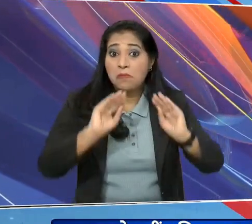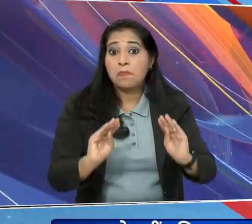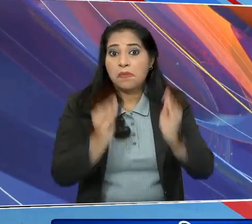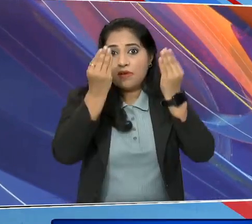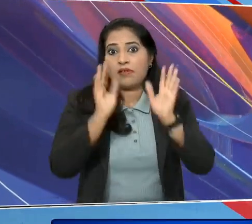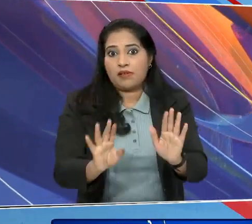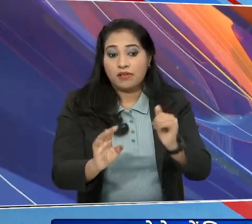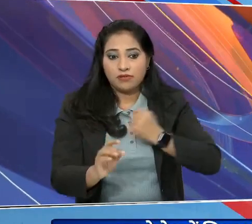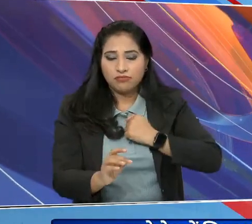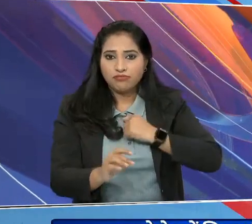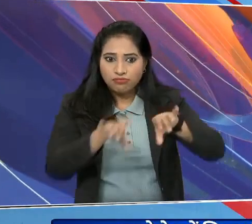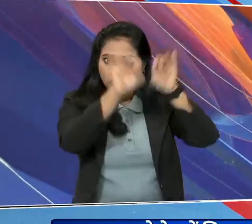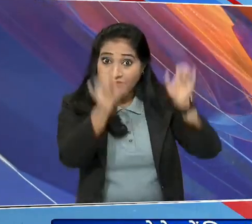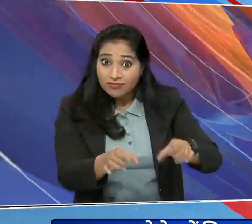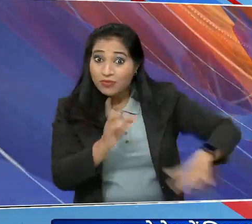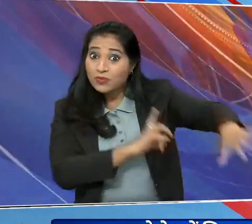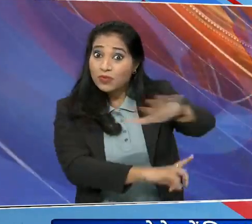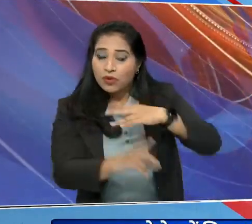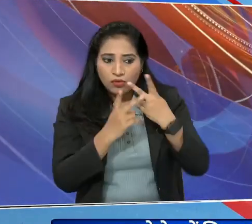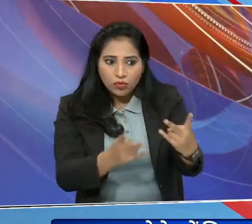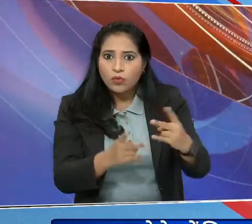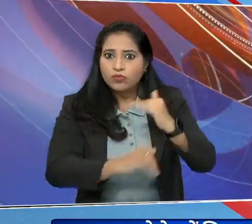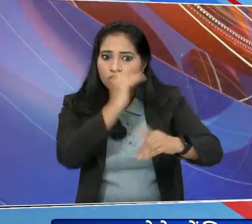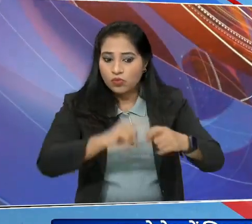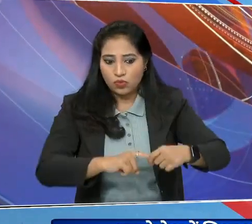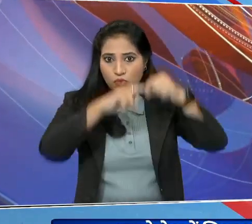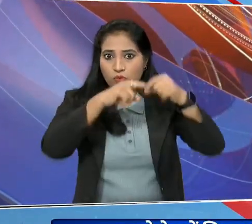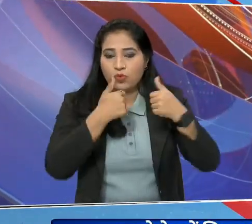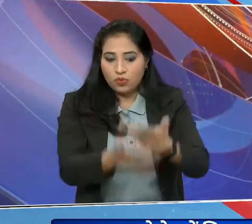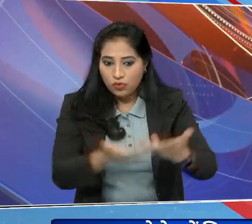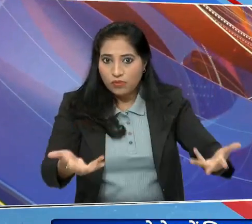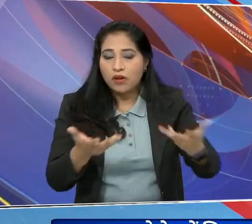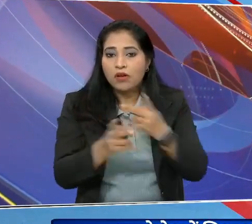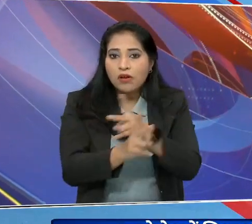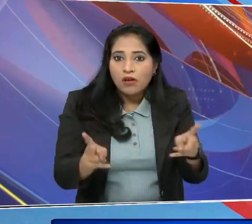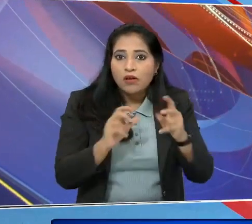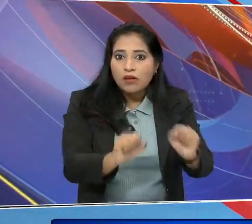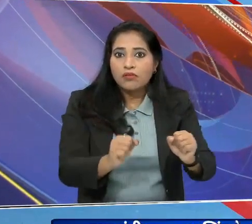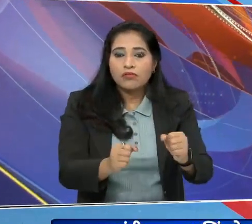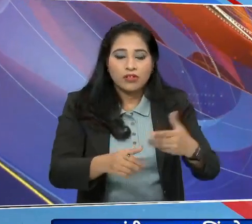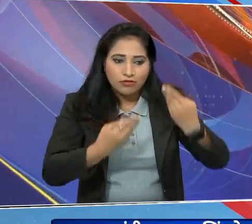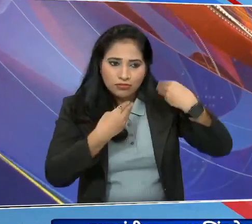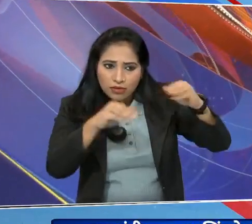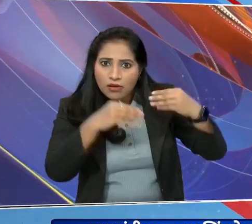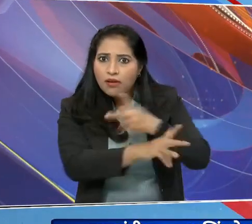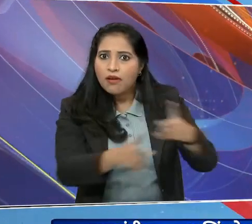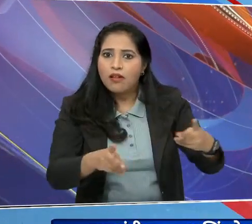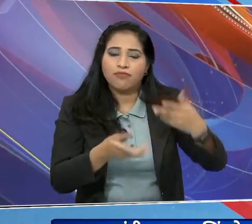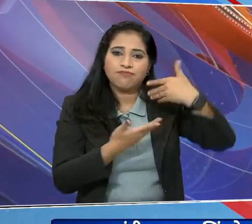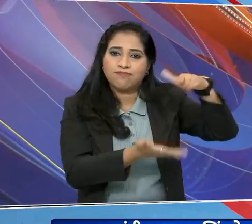है और हमारी इंडस्टी भी अच्छी उनवत्ता वाले प्रोड़क्ट्स और सप्लाई कर रही है